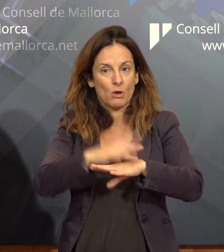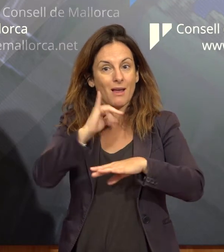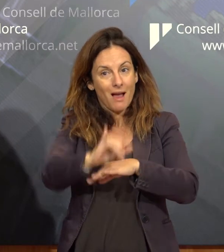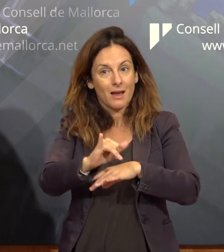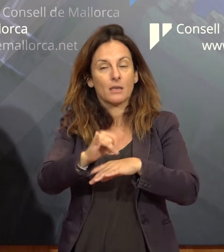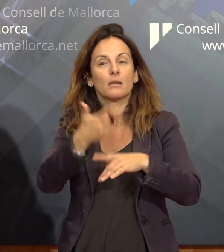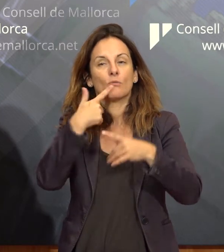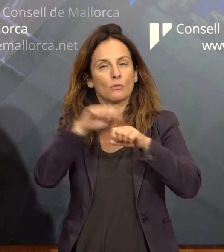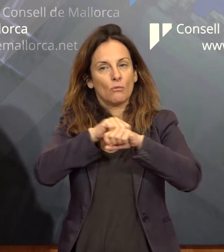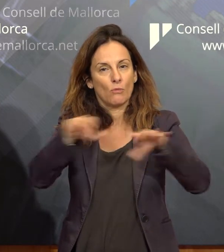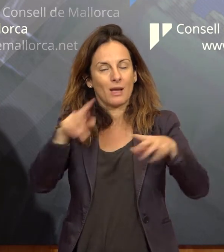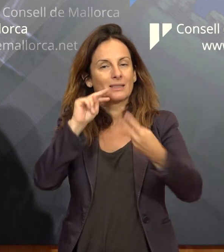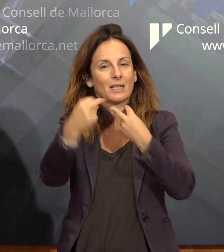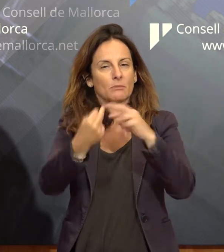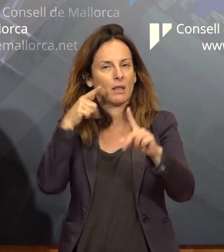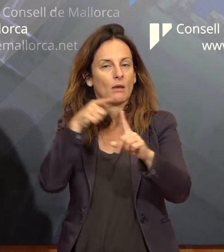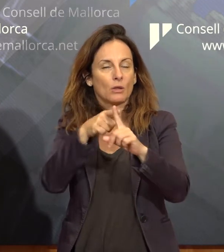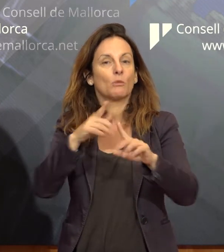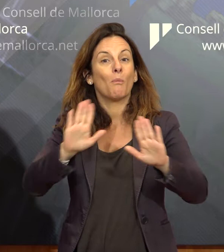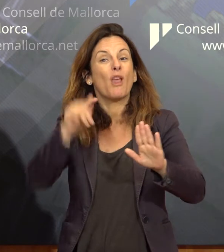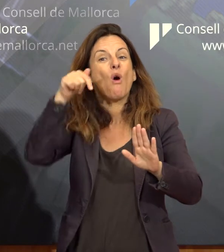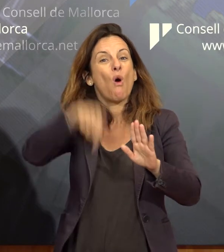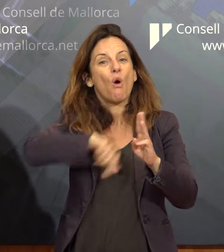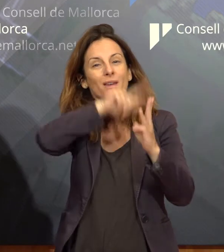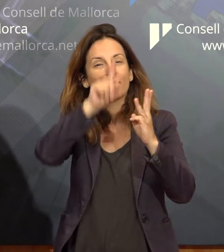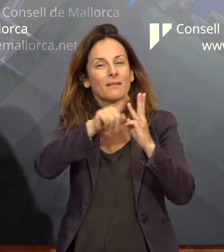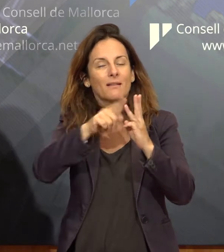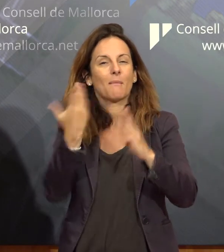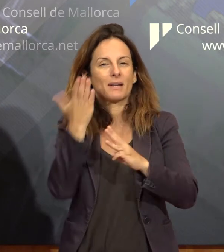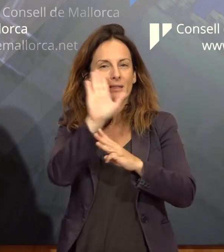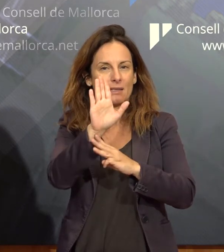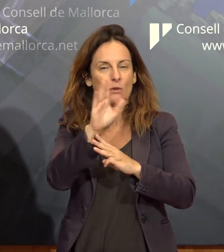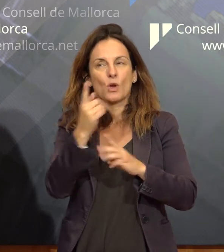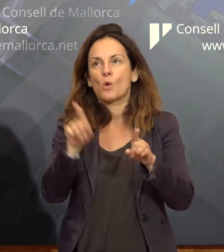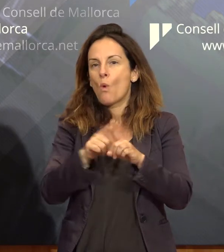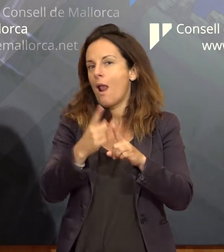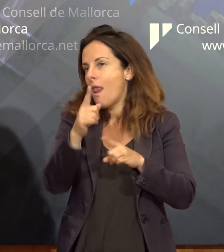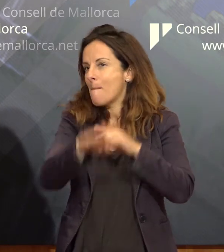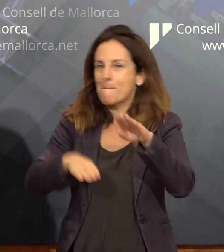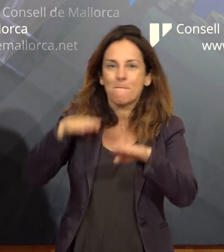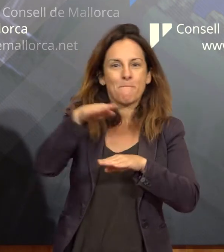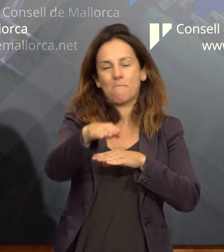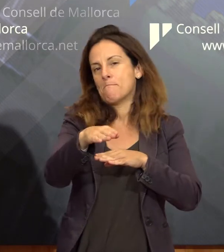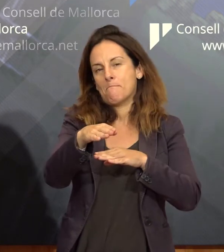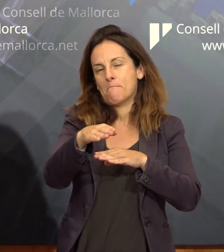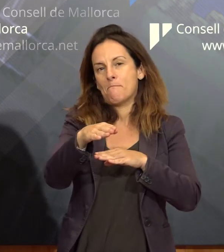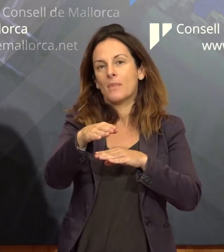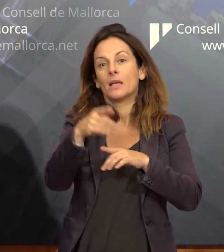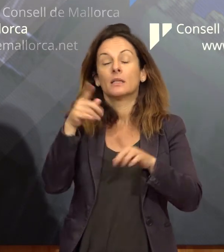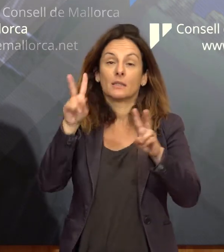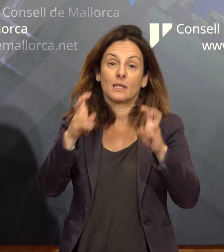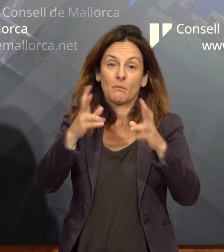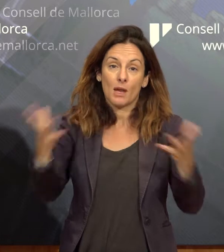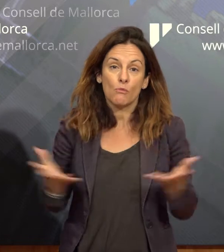Mallorca. Però avui el que venim a presentar és una passa més que dona el Consell amb l'impuls de les polítiques de responsabilitat social,